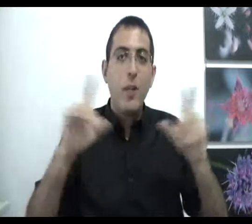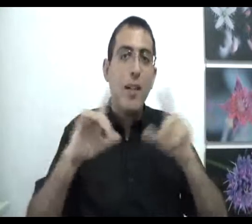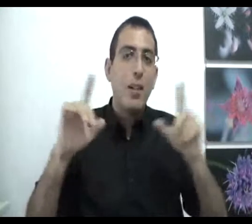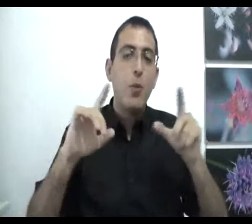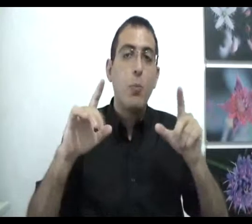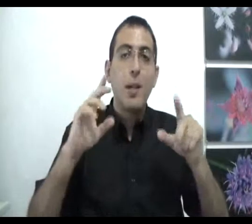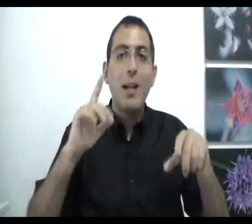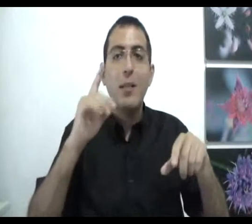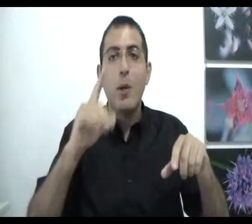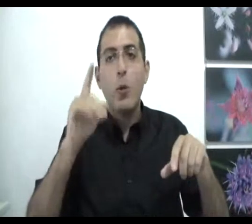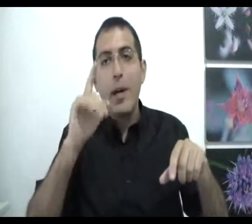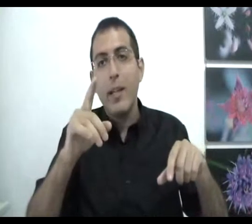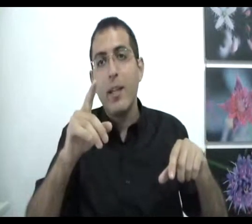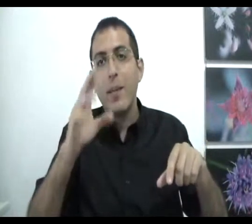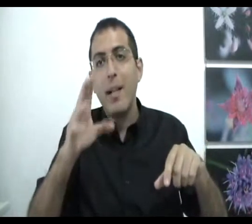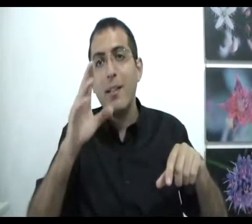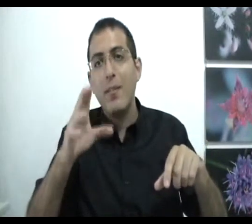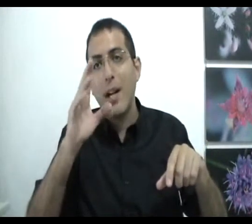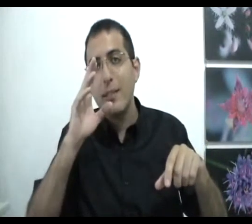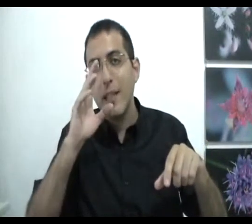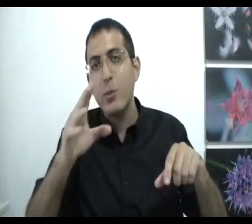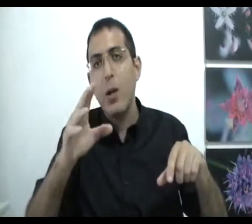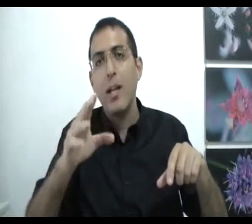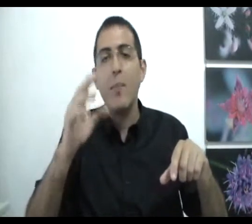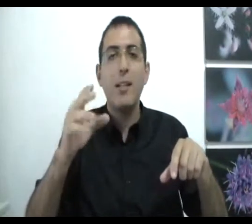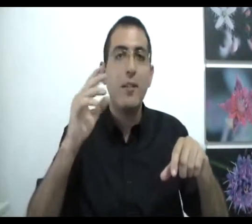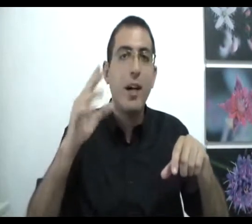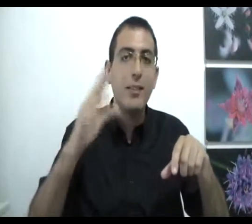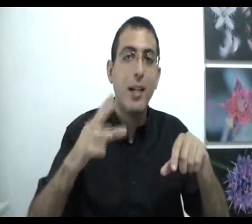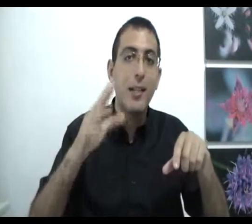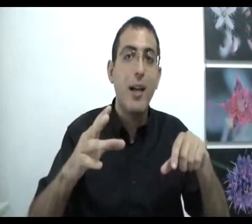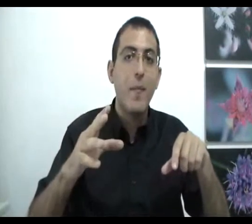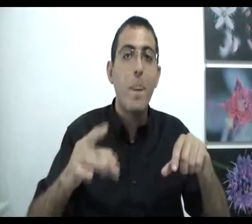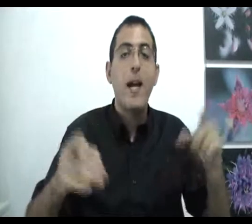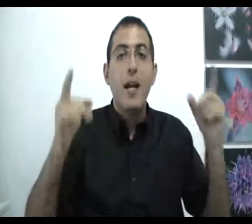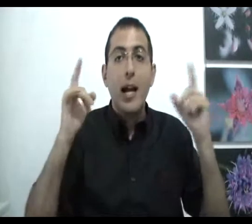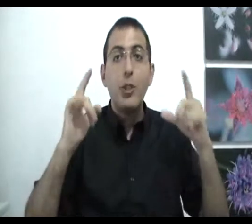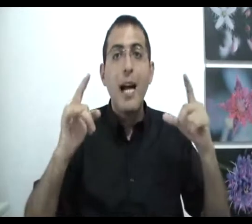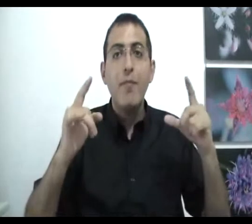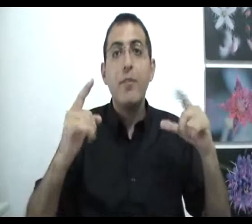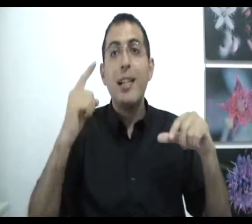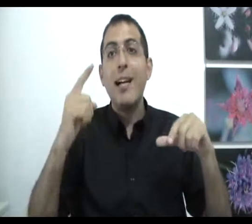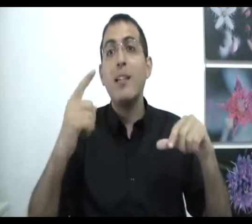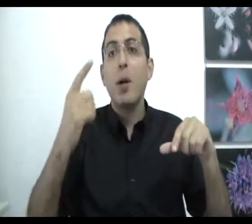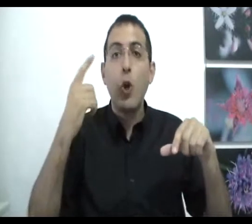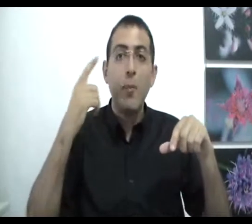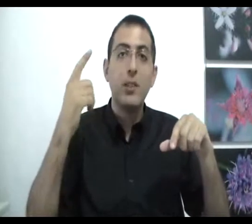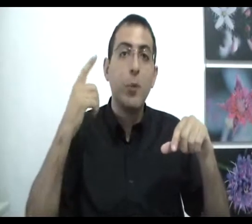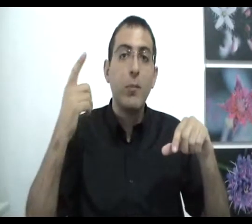קיבלת כלום, קיבלת מקום ריק קיבלת דבר חסר צורה קיבלת דבר חסר הגדרה עכשיו תיקח את המקום עצמו את